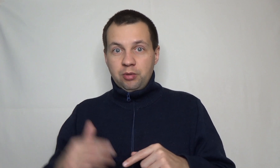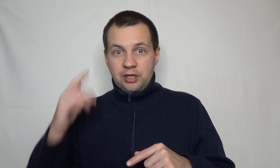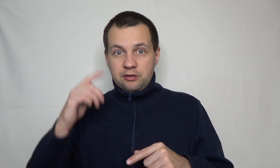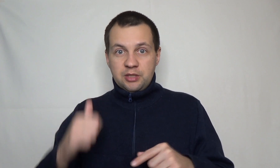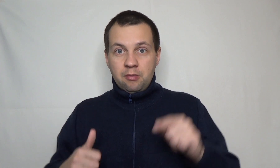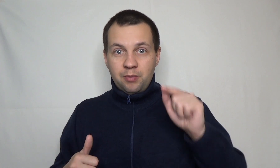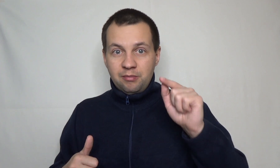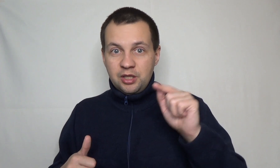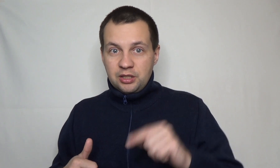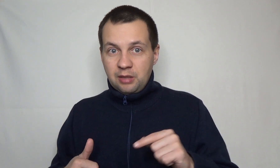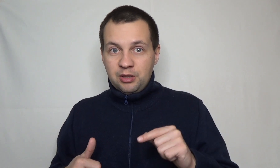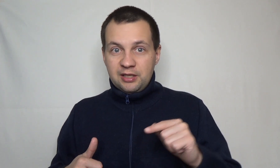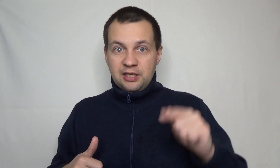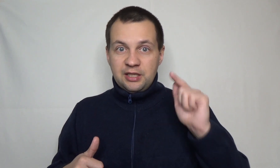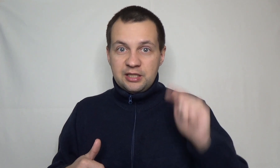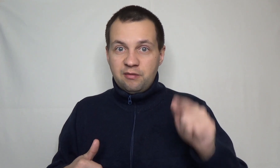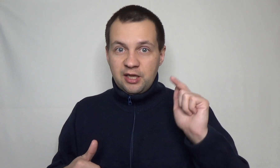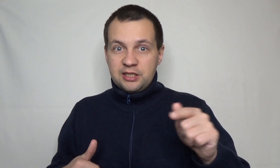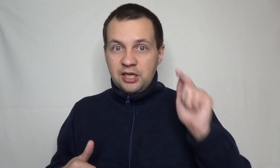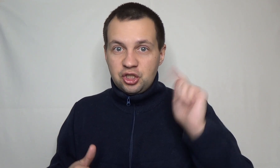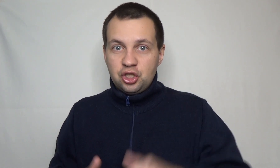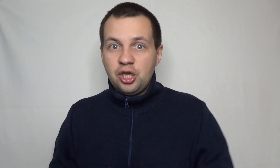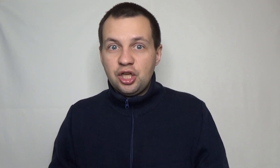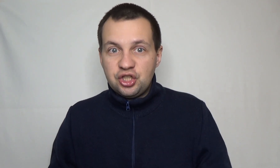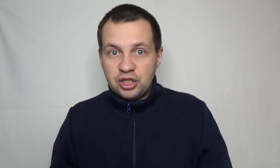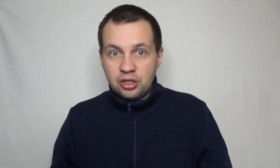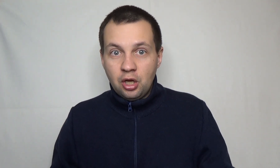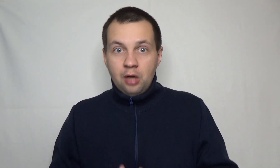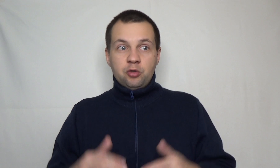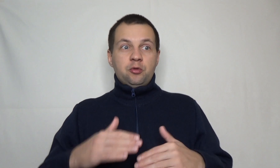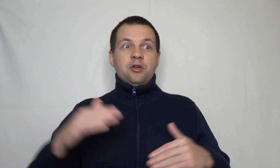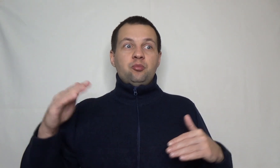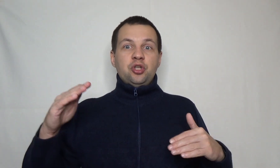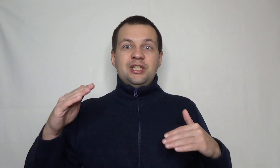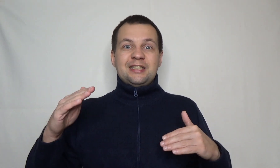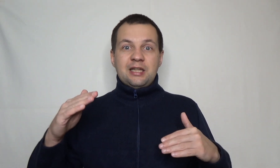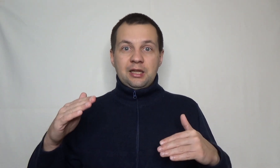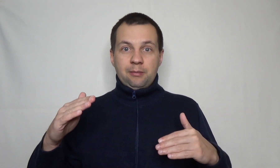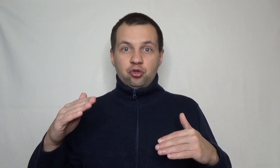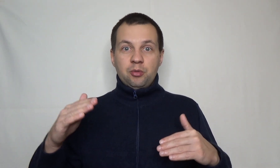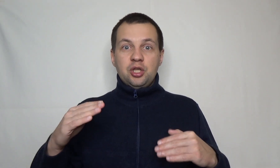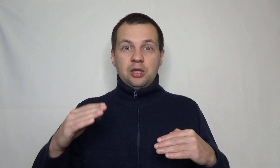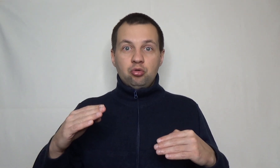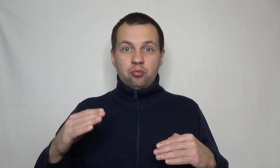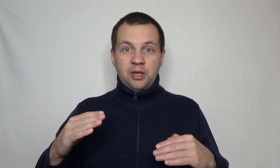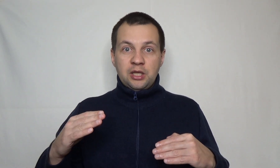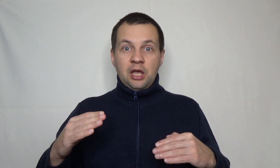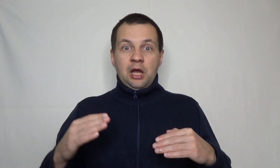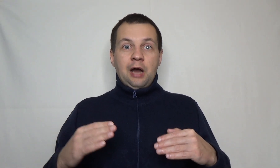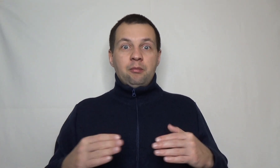благодаря своим знаниям применить этот капитал из-за х2, х3, х4, х10. Может быть у вас будет 10 лет, допустим, рынки не будут падать, а вы